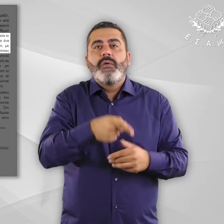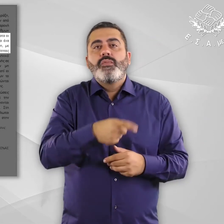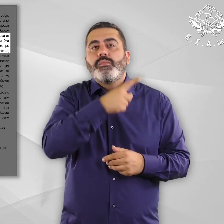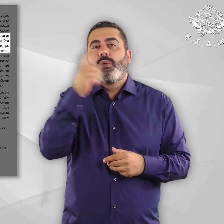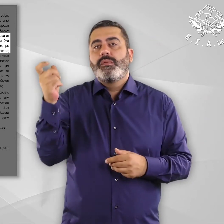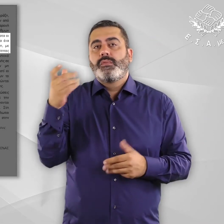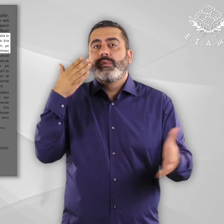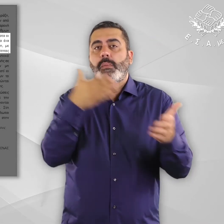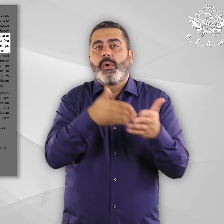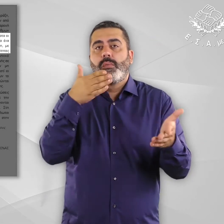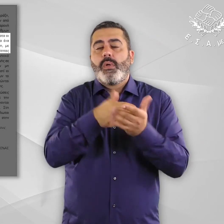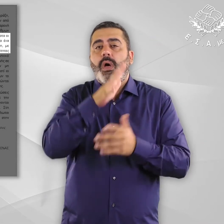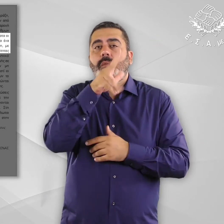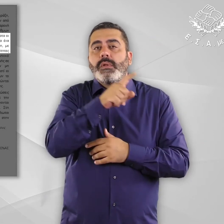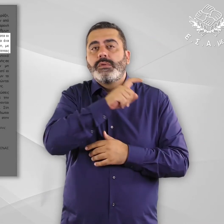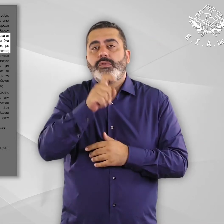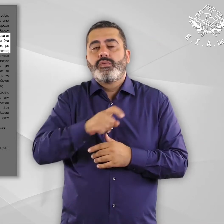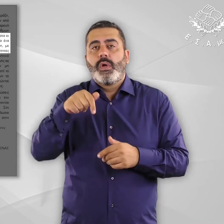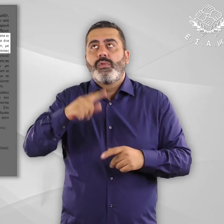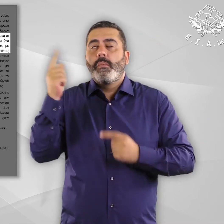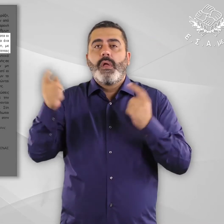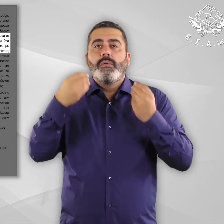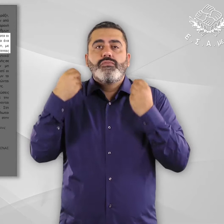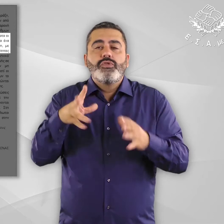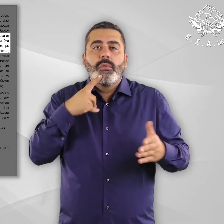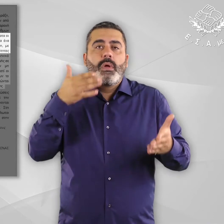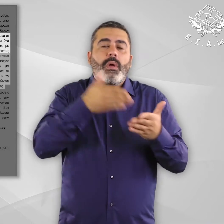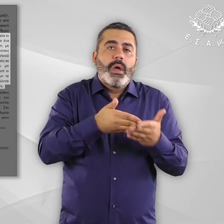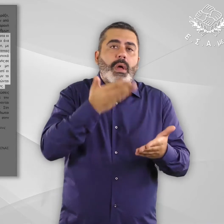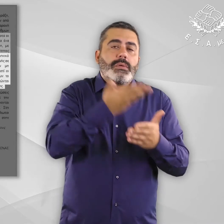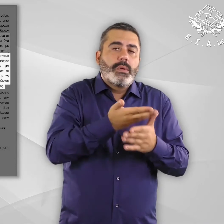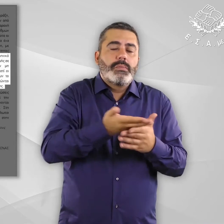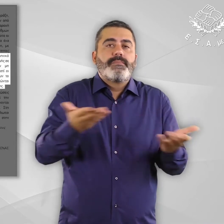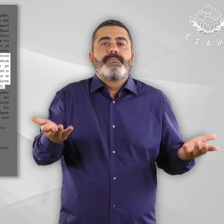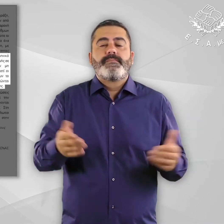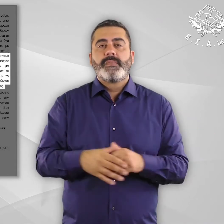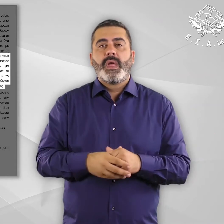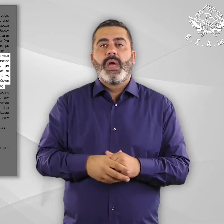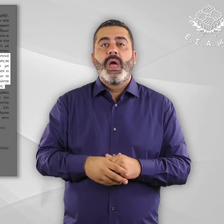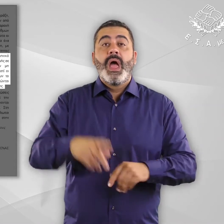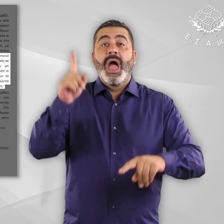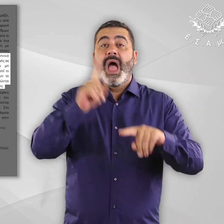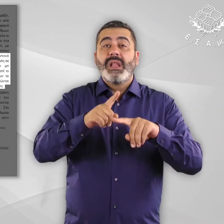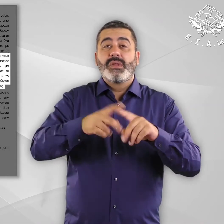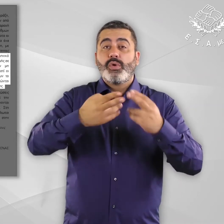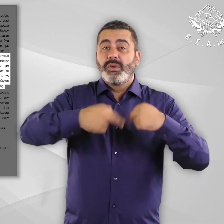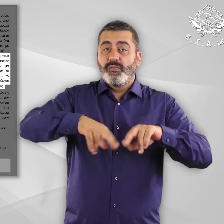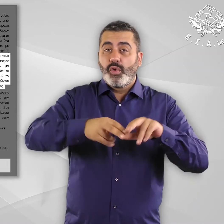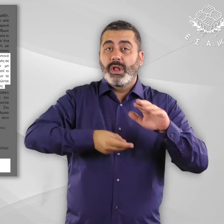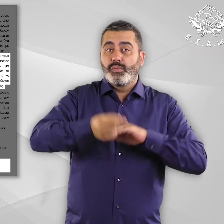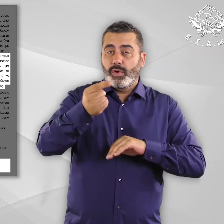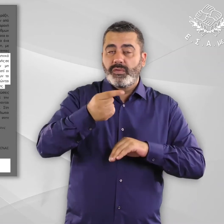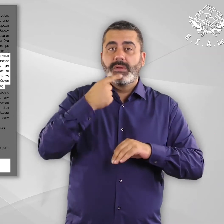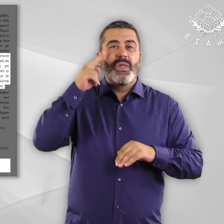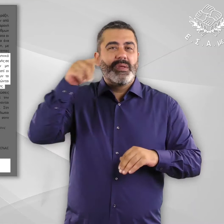βιώνοντας παράλληλα πολλαπλές αντικσότητες την καθημερινή τους διαβίωση. Σύμφωνα με το Ελληνικό Συμβούλιο για τους Πρόσφυγες